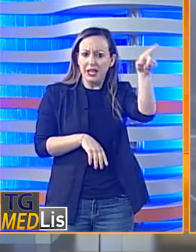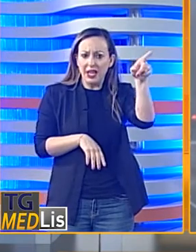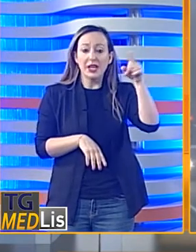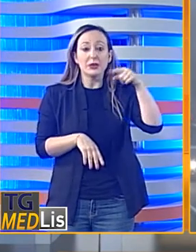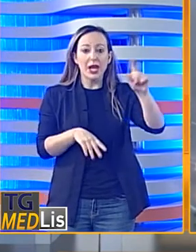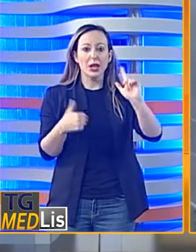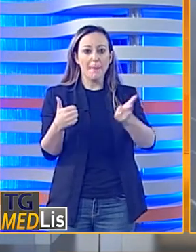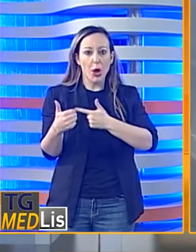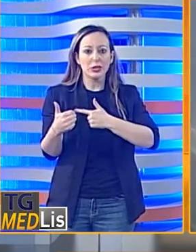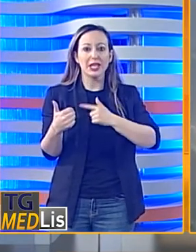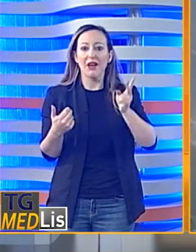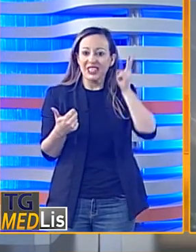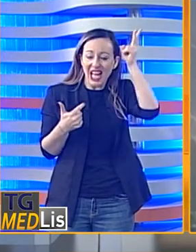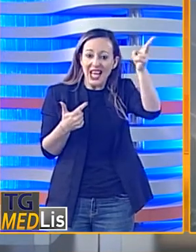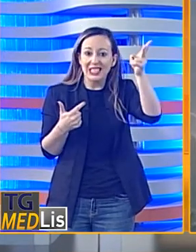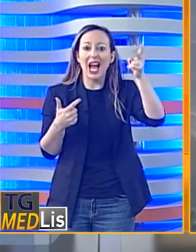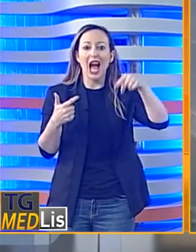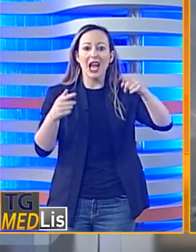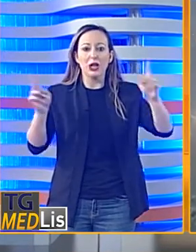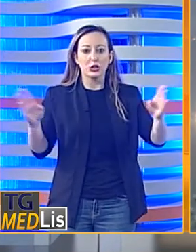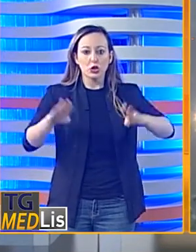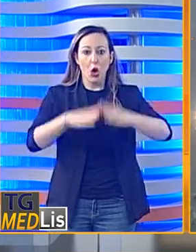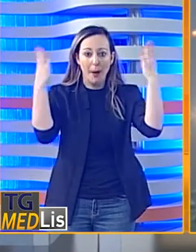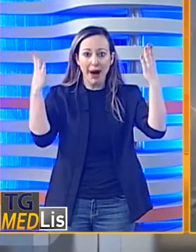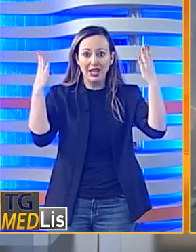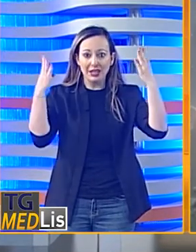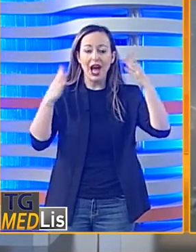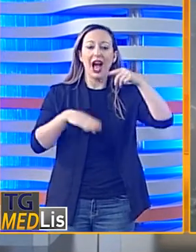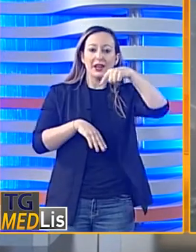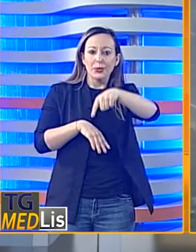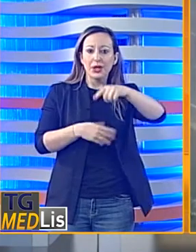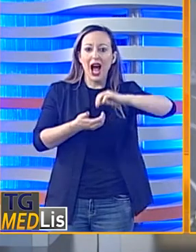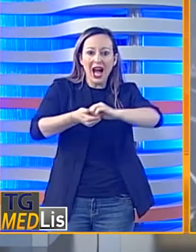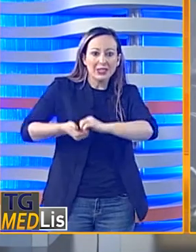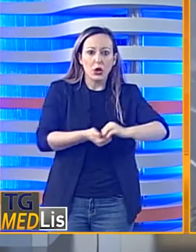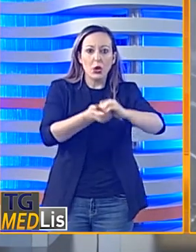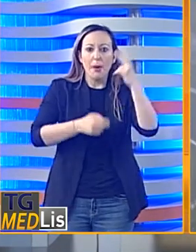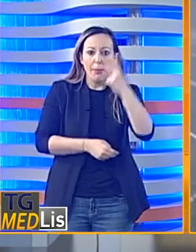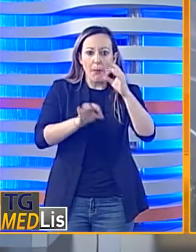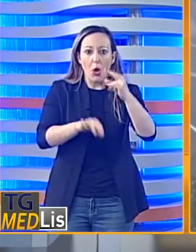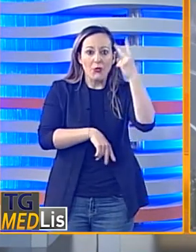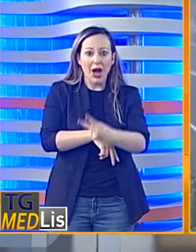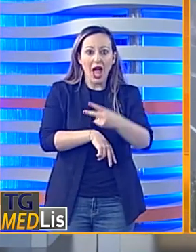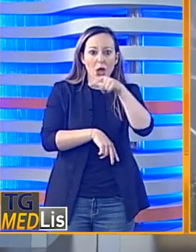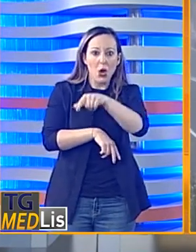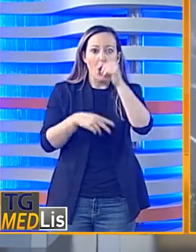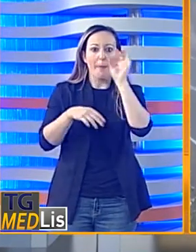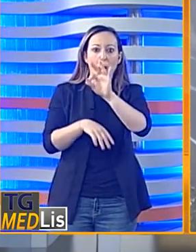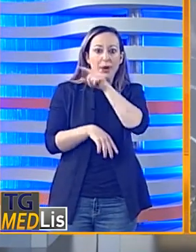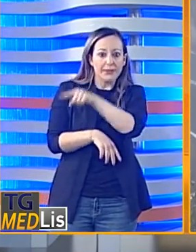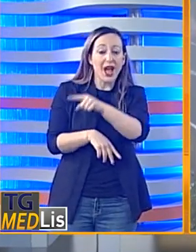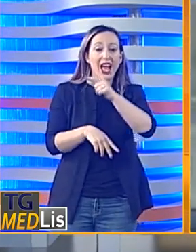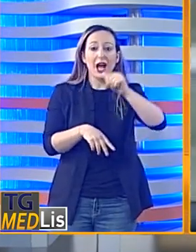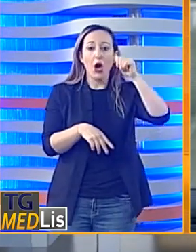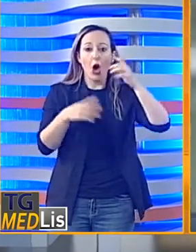per scommesse e gare clandestine di cavalli a Enna. Polizia e guardia di finanza hanno scoperto una